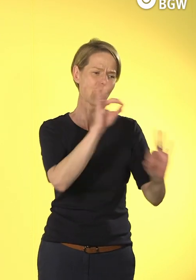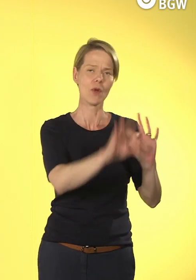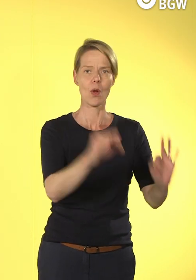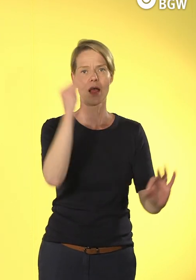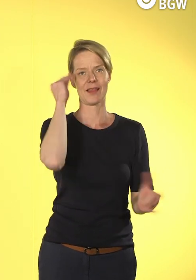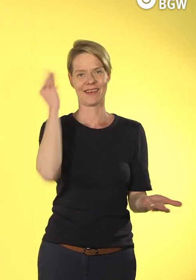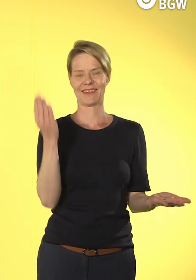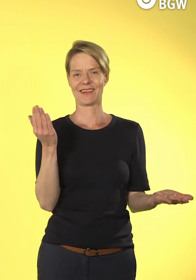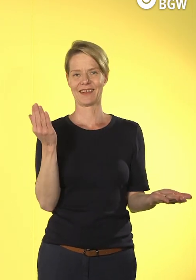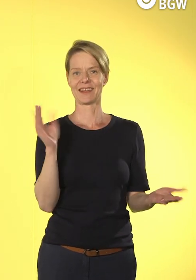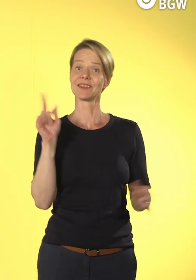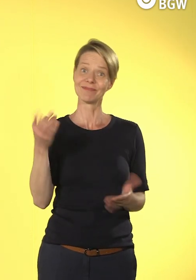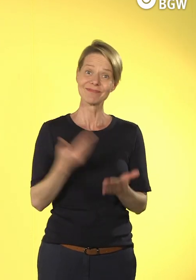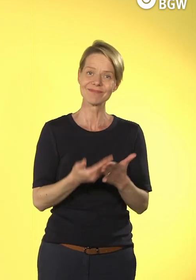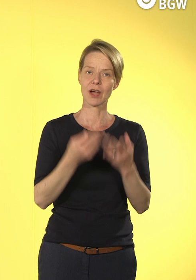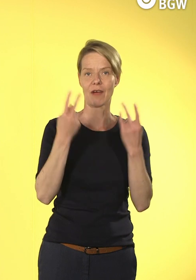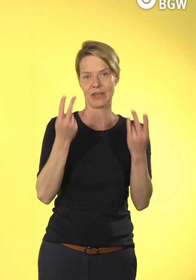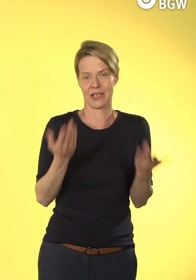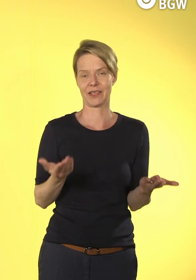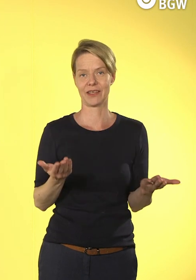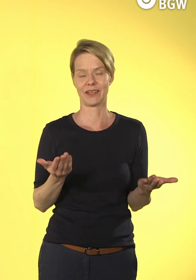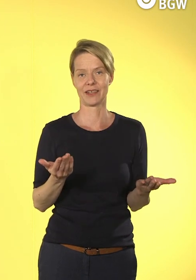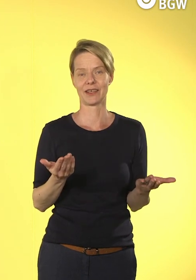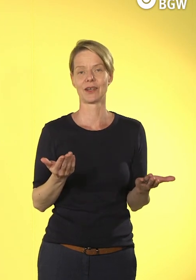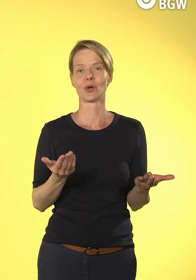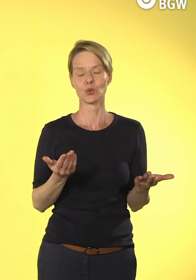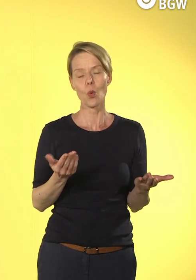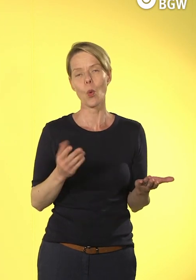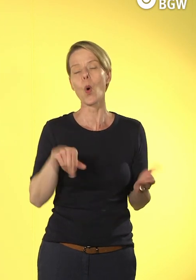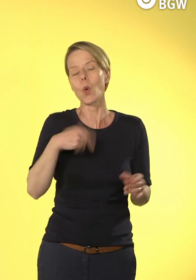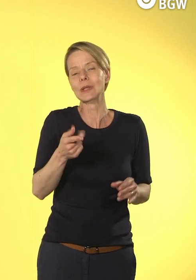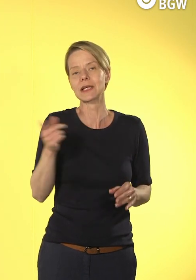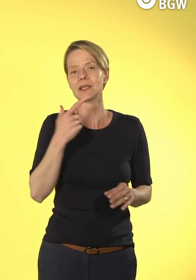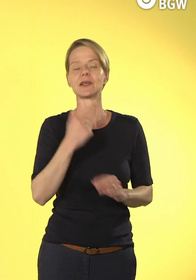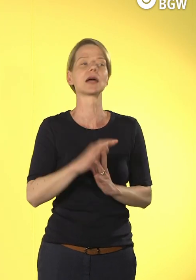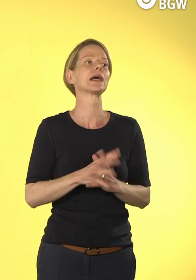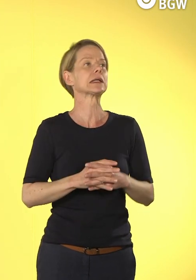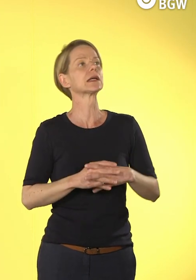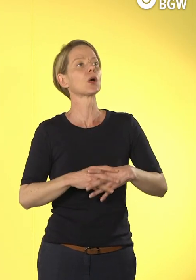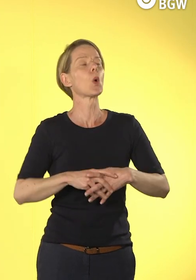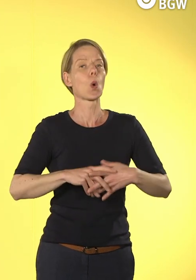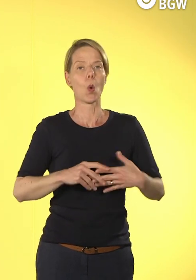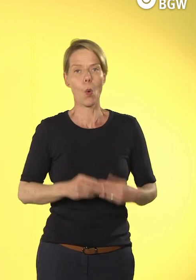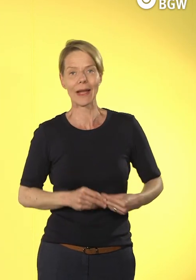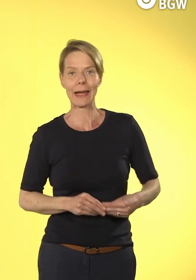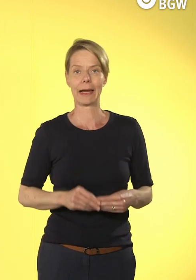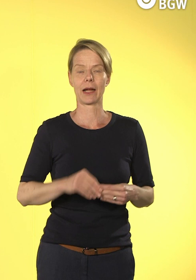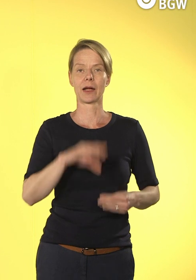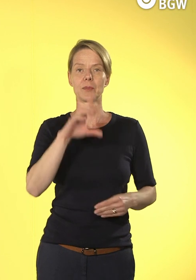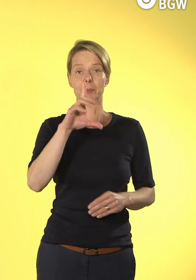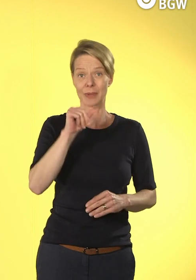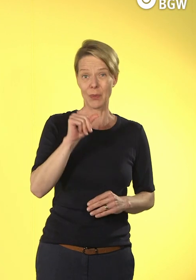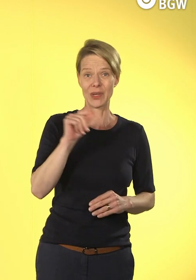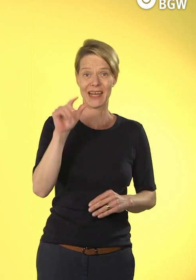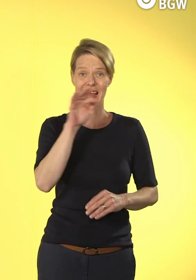berühren und wollen die dann sagen, na gut, also dann, wenn wir mit diesen Digitalisierten oder mit